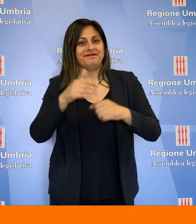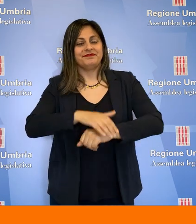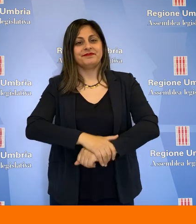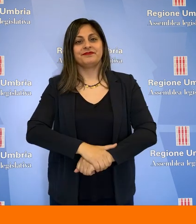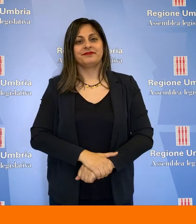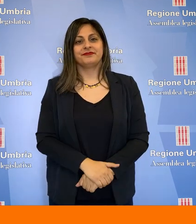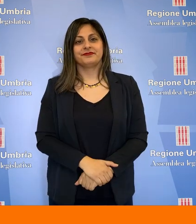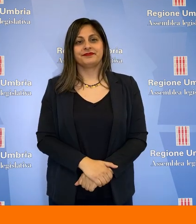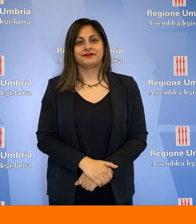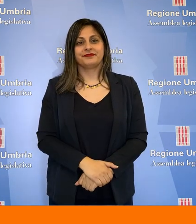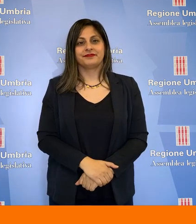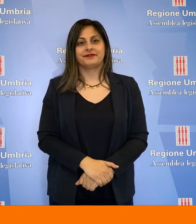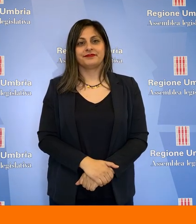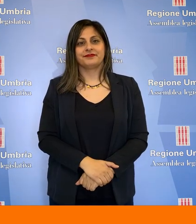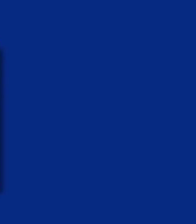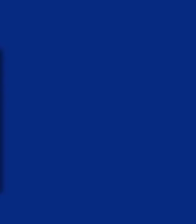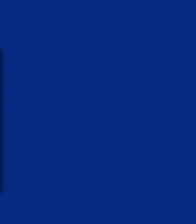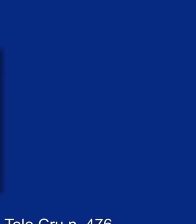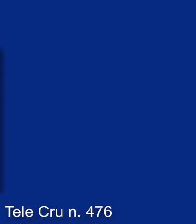arrivederci